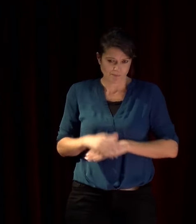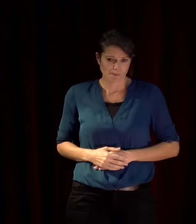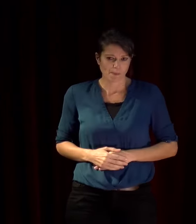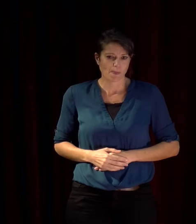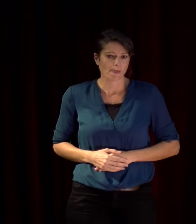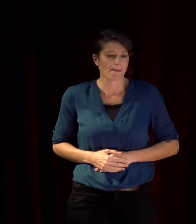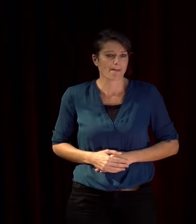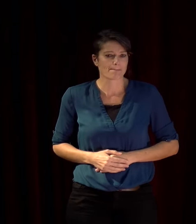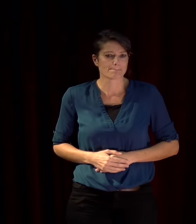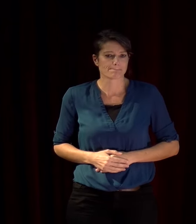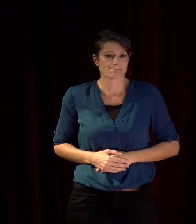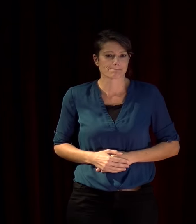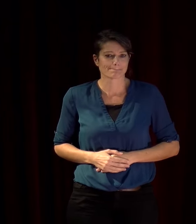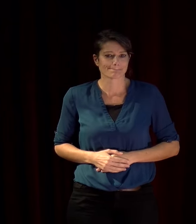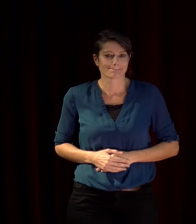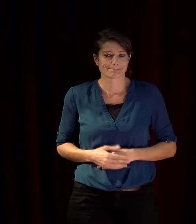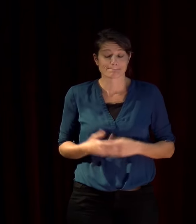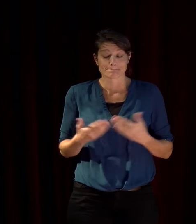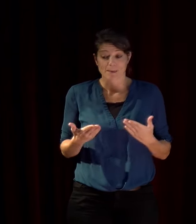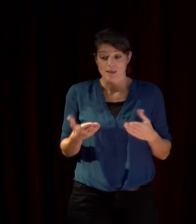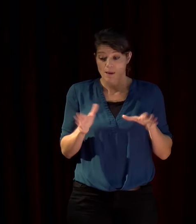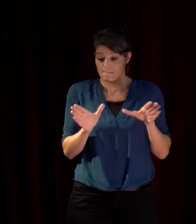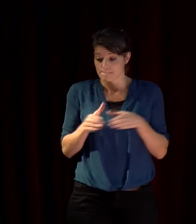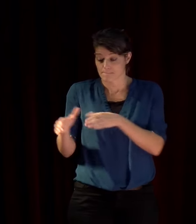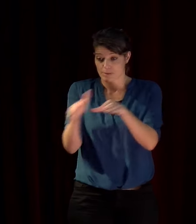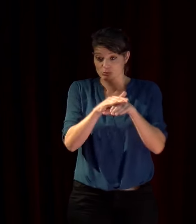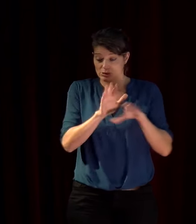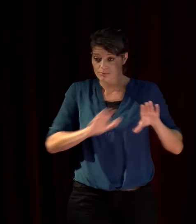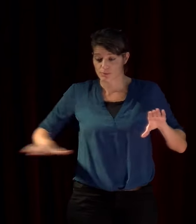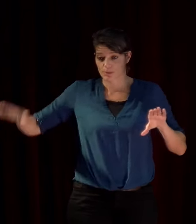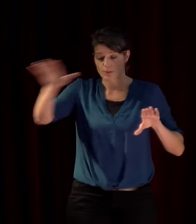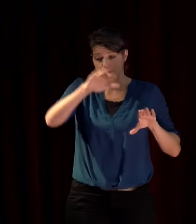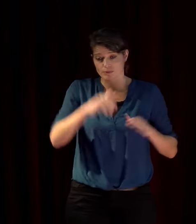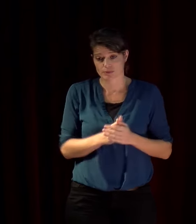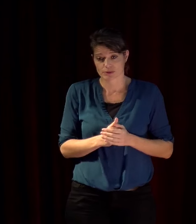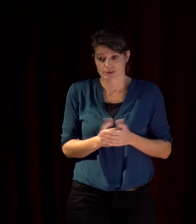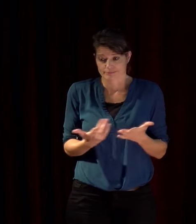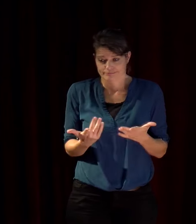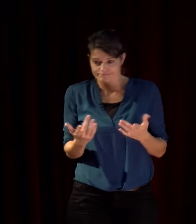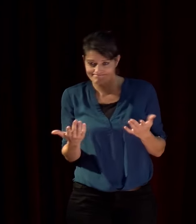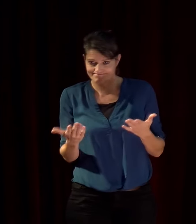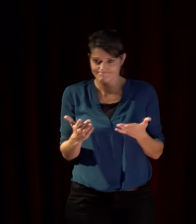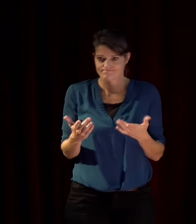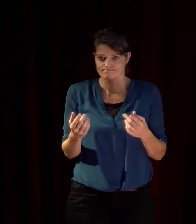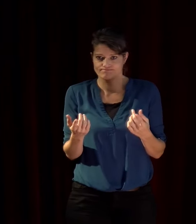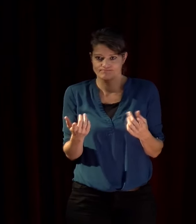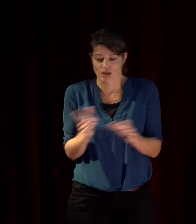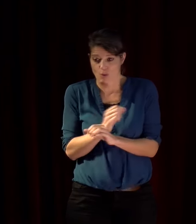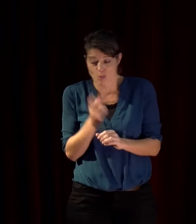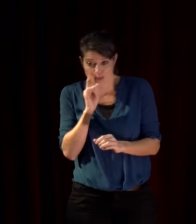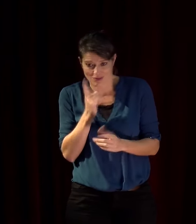mais ces partis et c'est un paradoxe continuent à jouer le jeu de la démocratie puisqu'ils participent aux élections